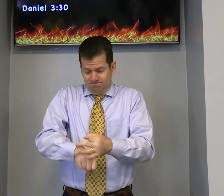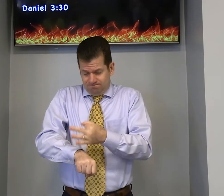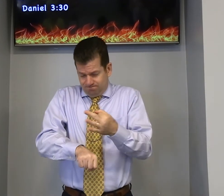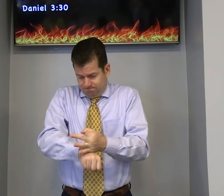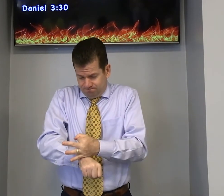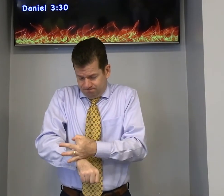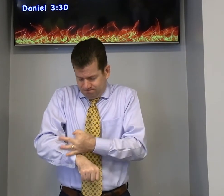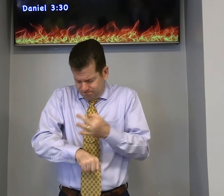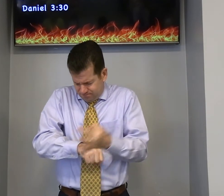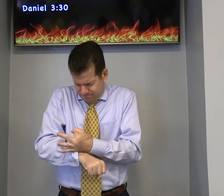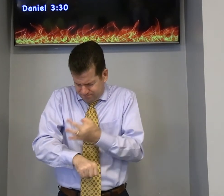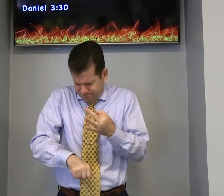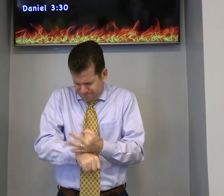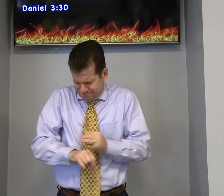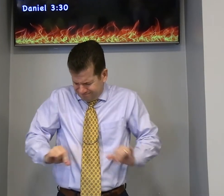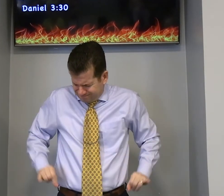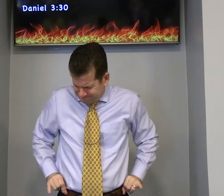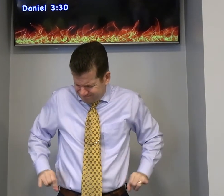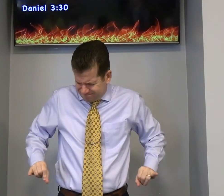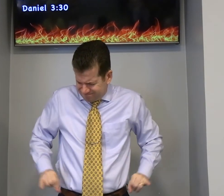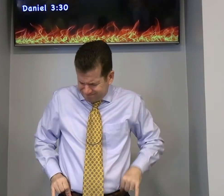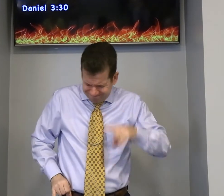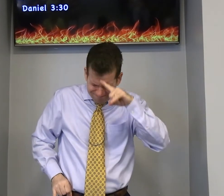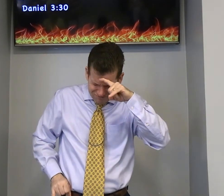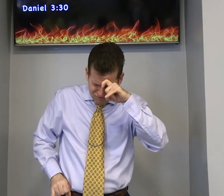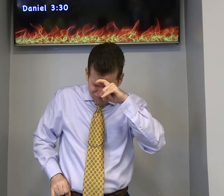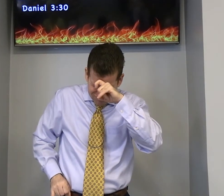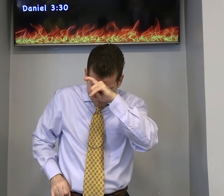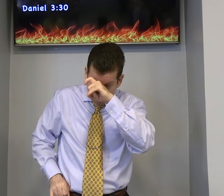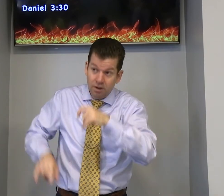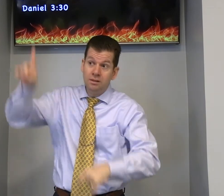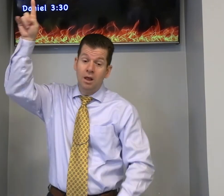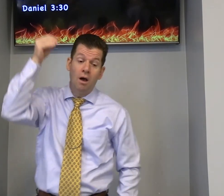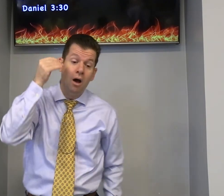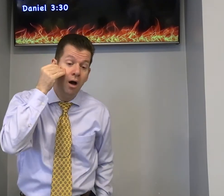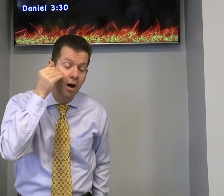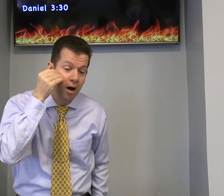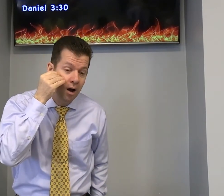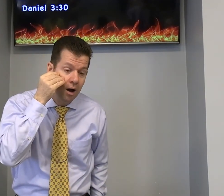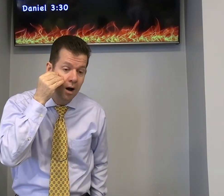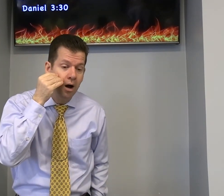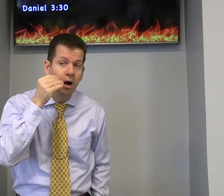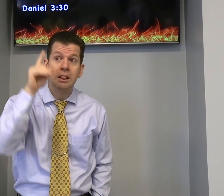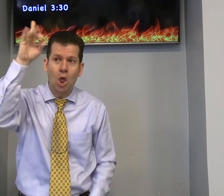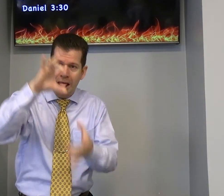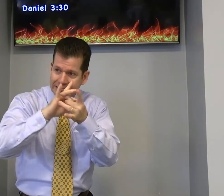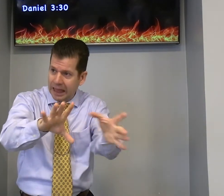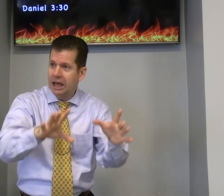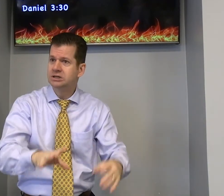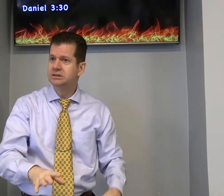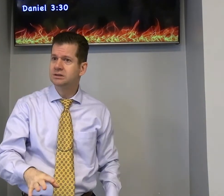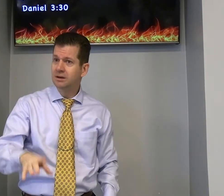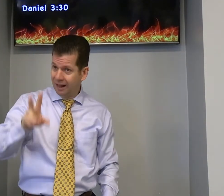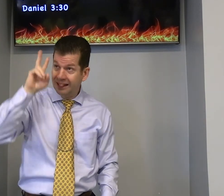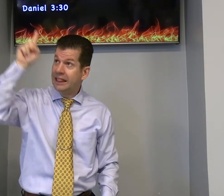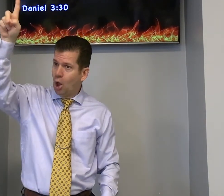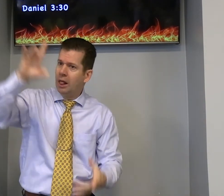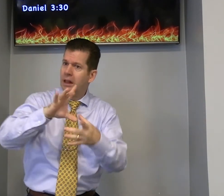eles aguentaram sofreram era difícil Deus provou Deus